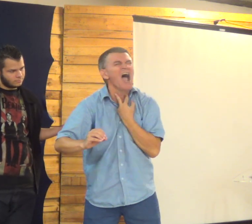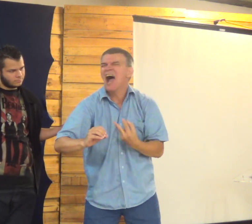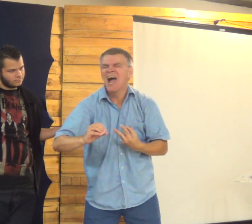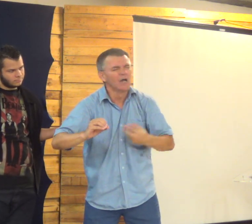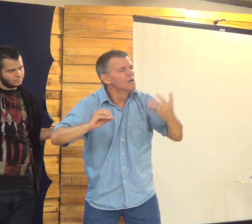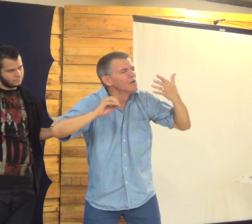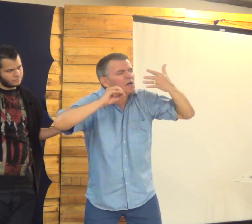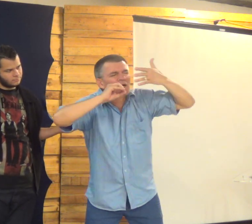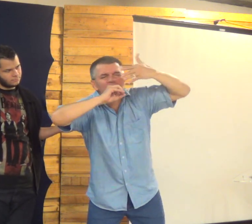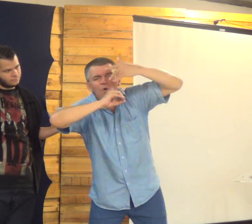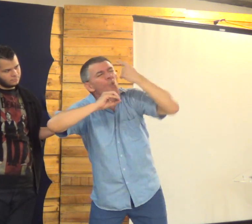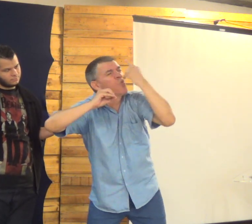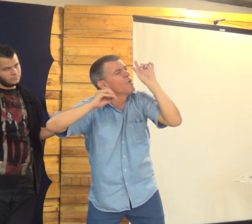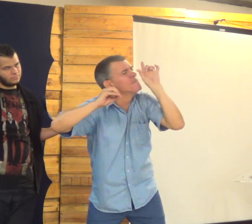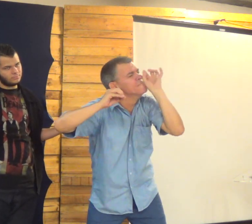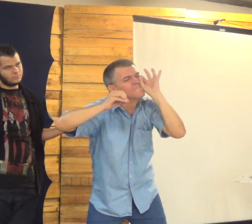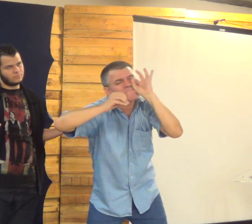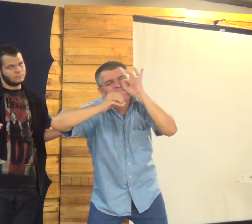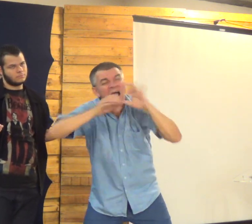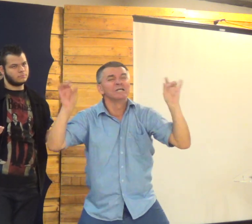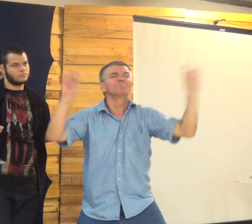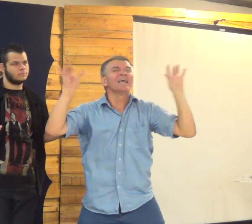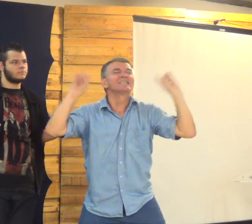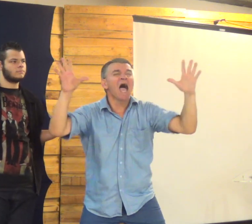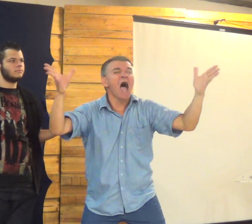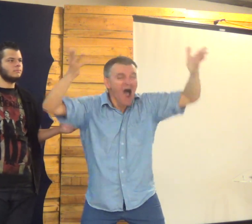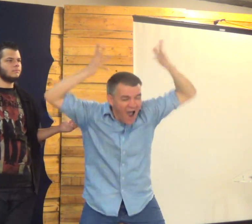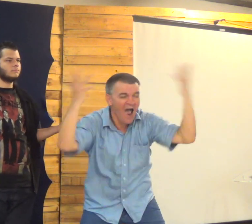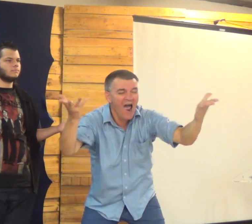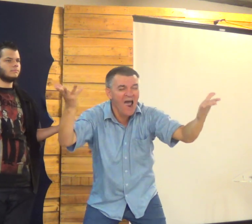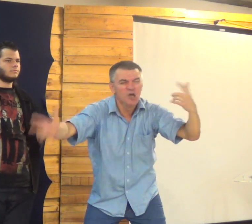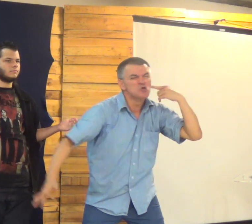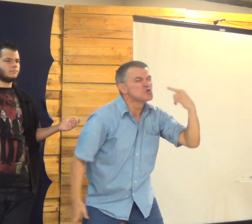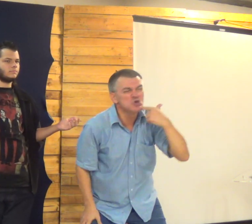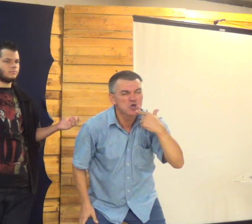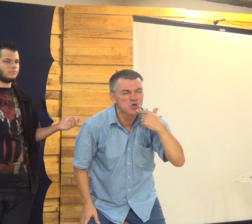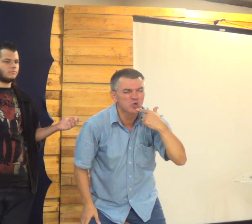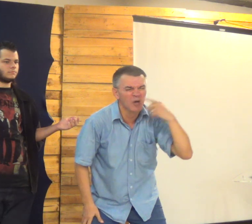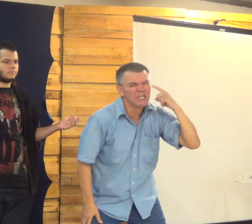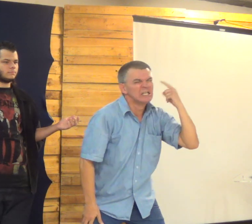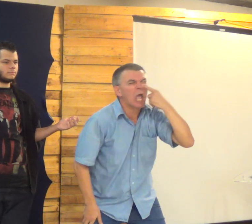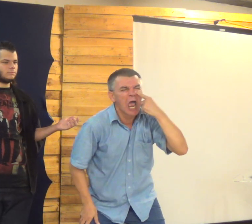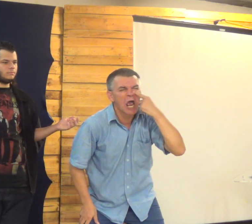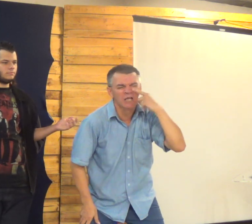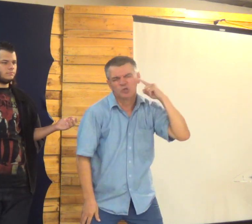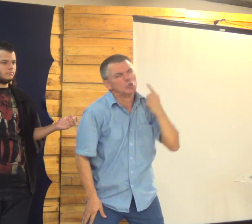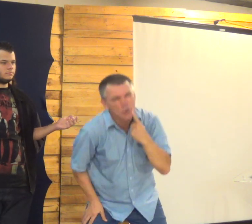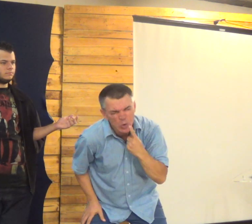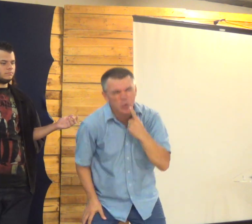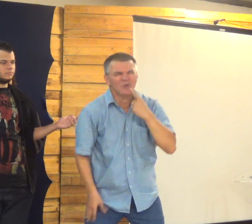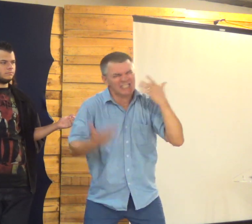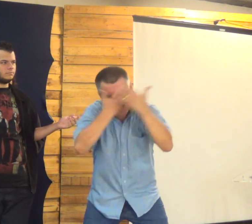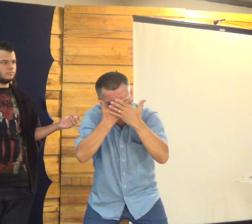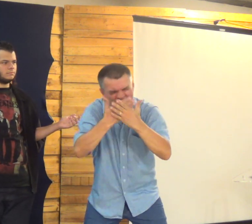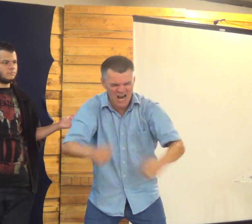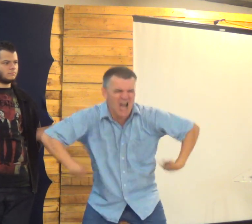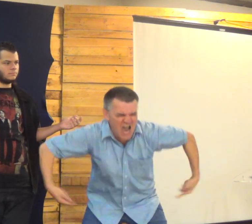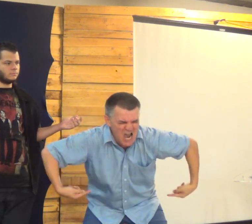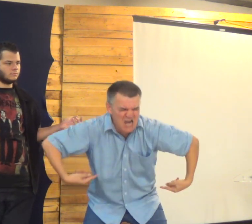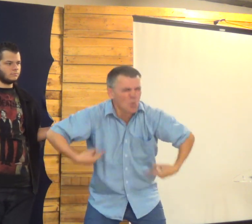O Senhor sabia que nem todos os espumatozoides Poderiam entrar no óvulo Mas que o Senhor criou pessoas tão especiais